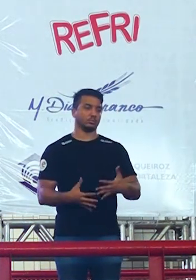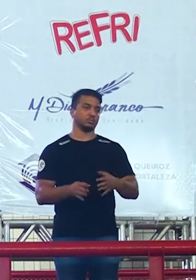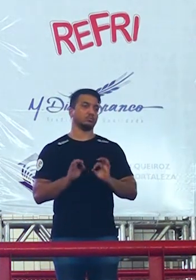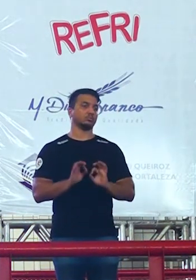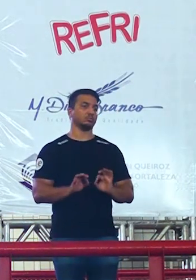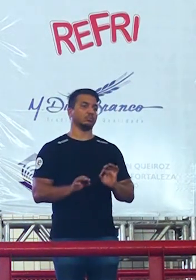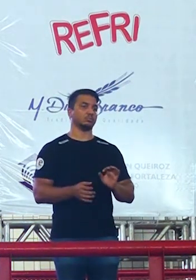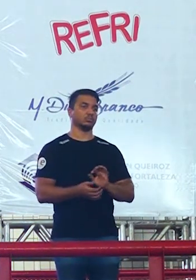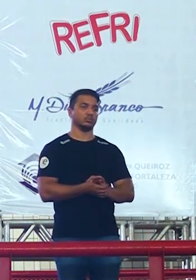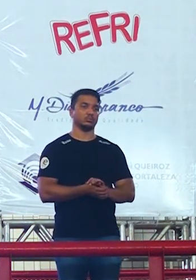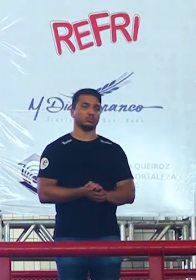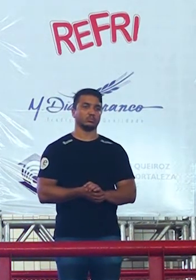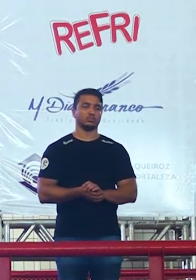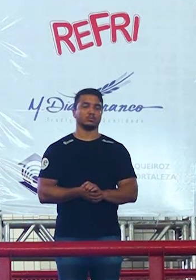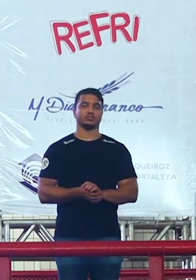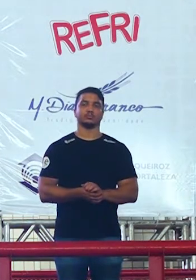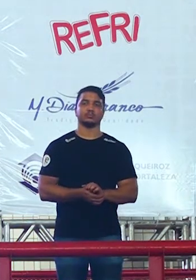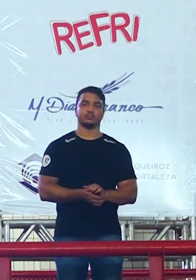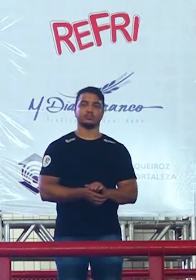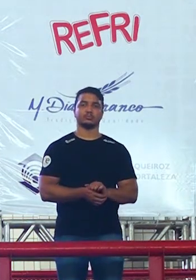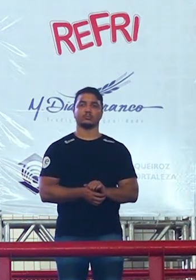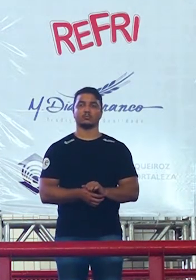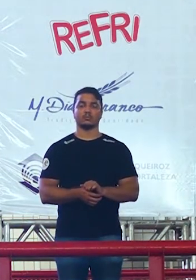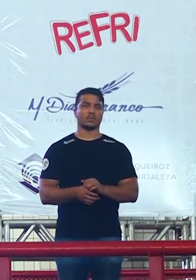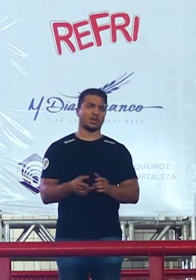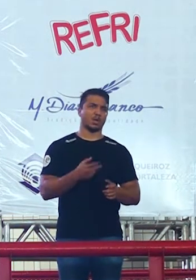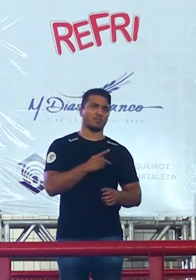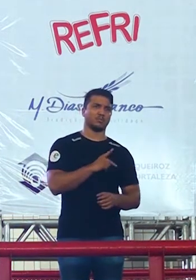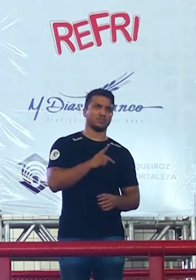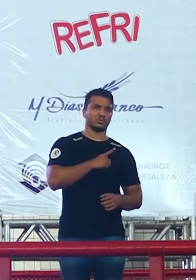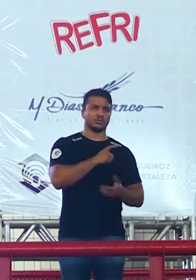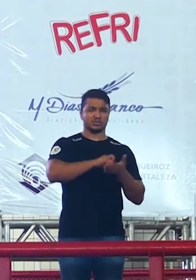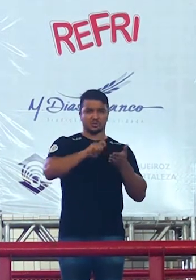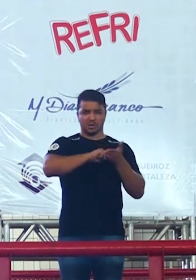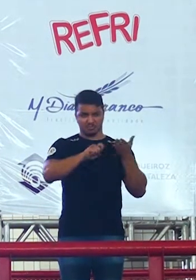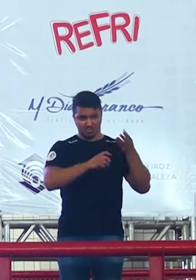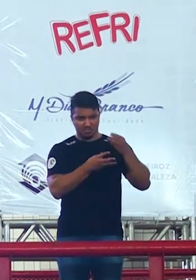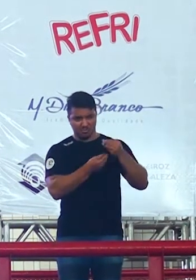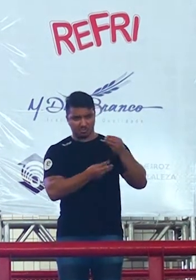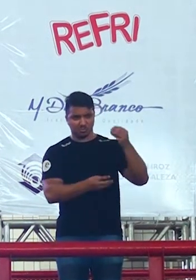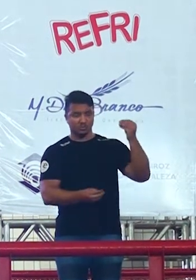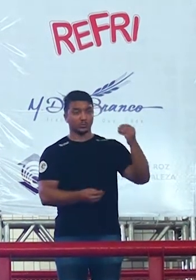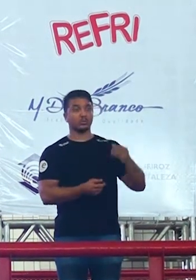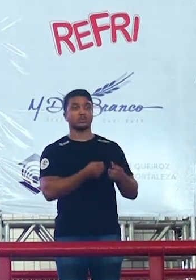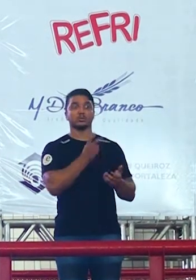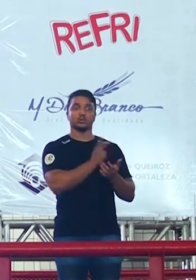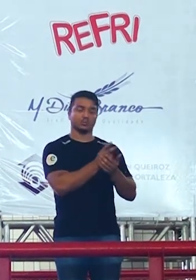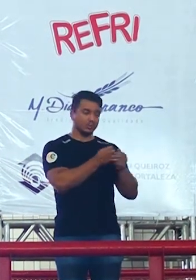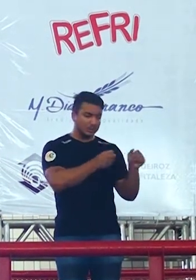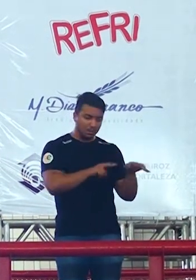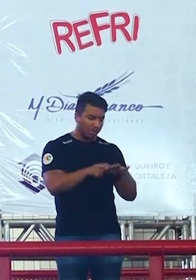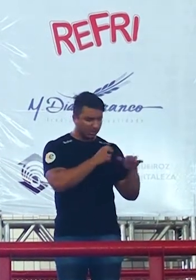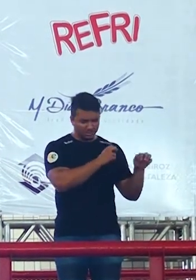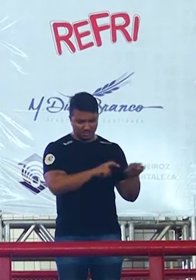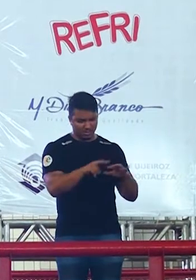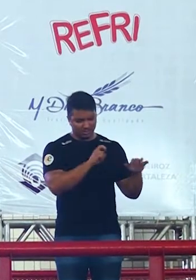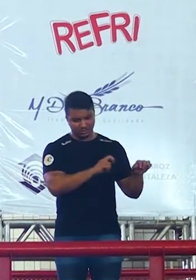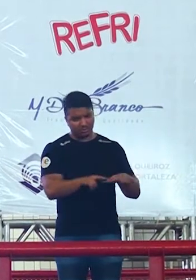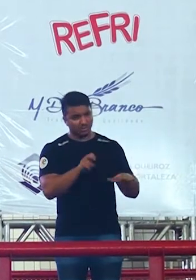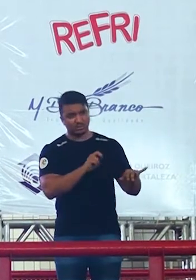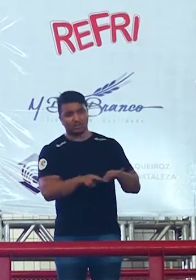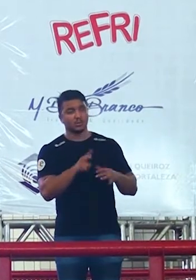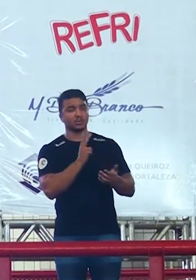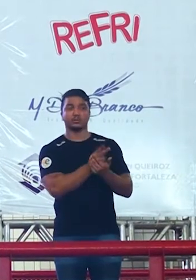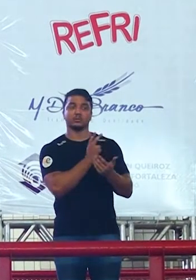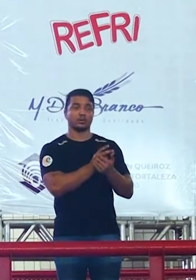ele foi esperto professor esse cara escrevia muito toda semana esse garotinho estava